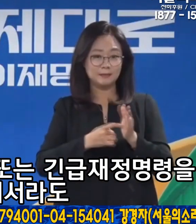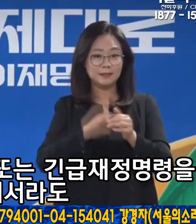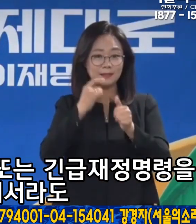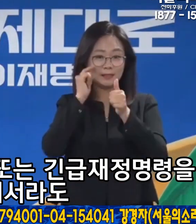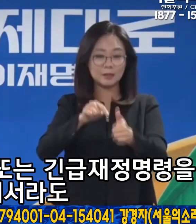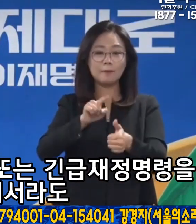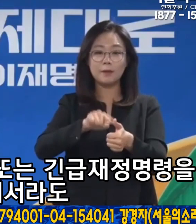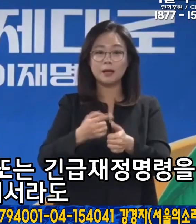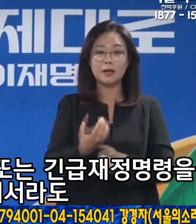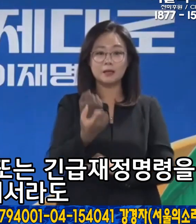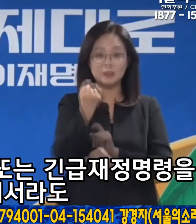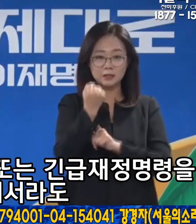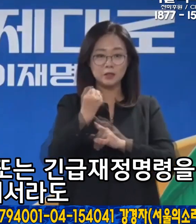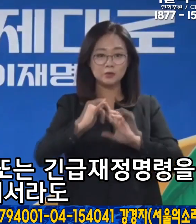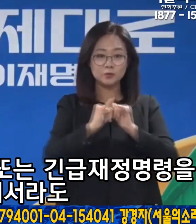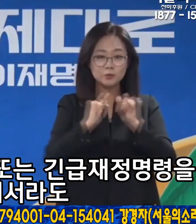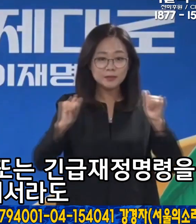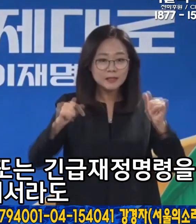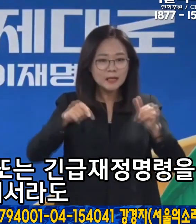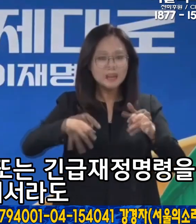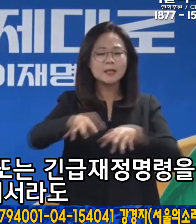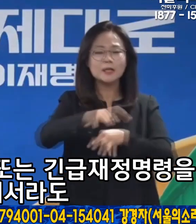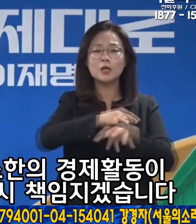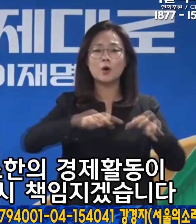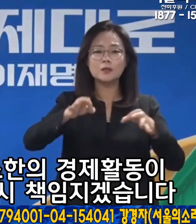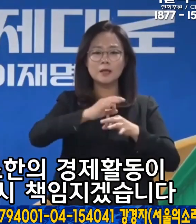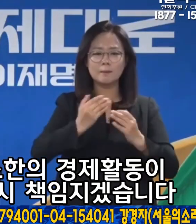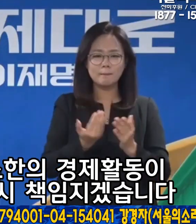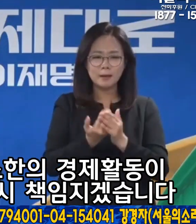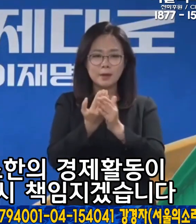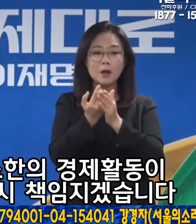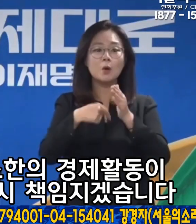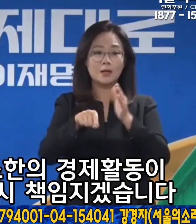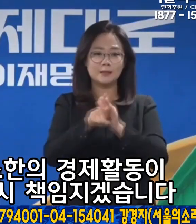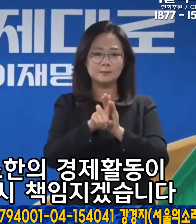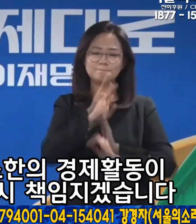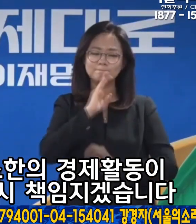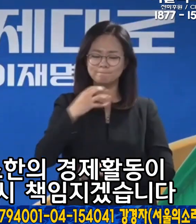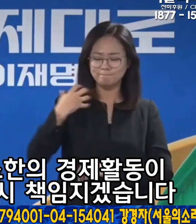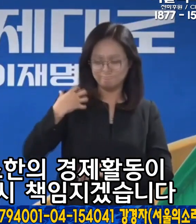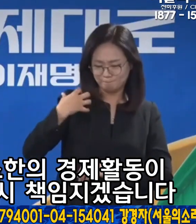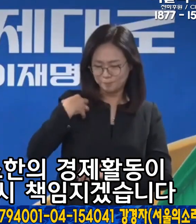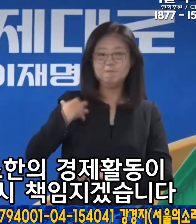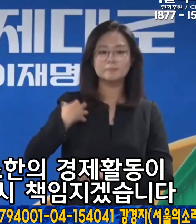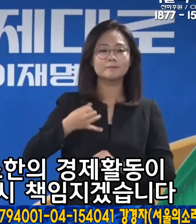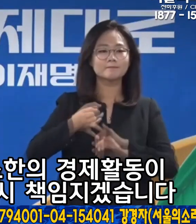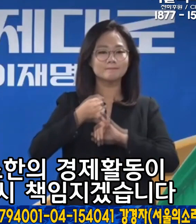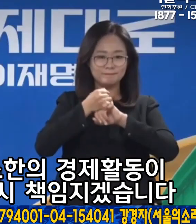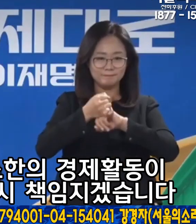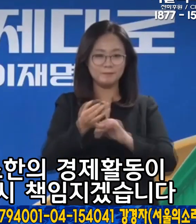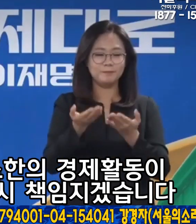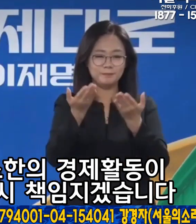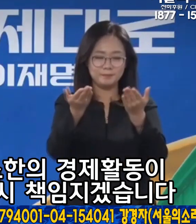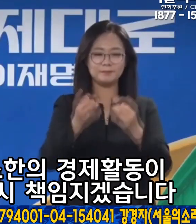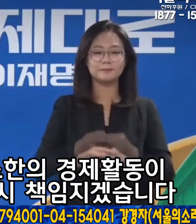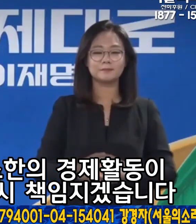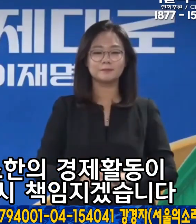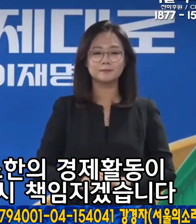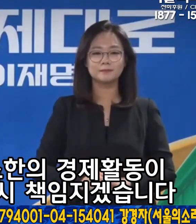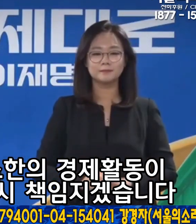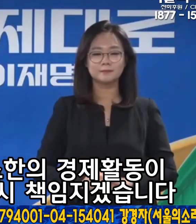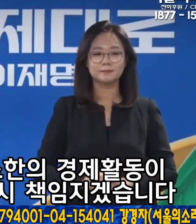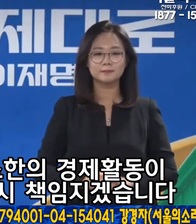긴급재정명령을 발동해서라도 국민들께서 최소한의 경제활동이 가능하도록 반드시